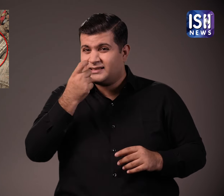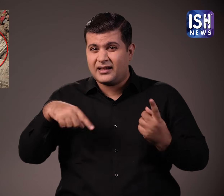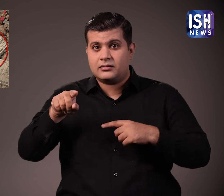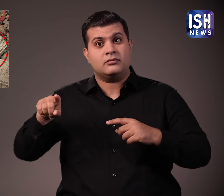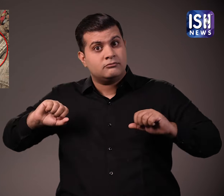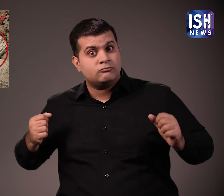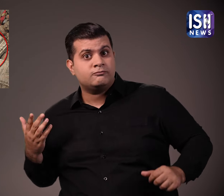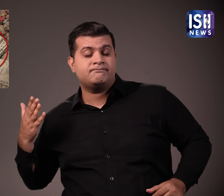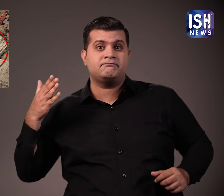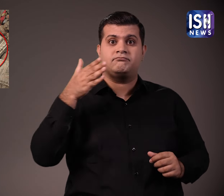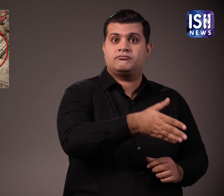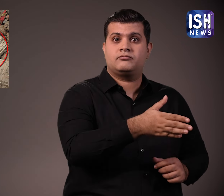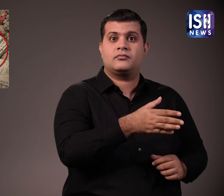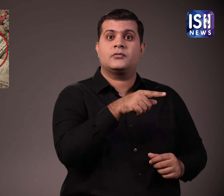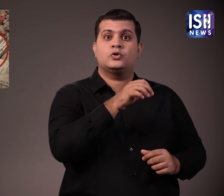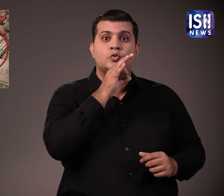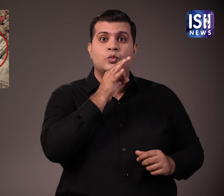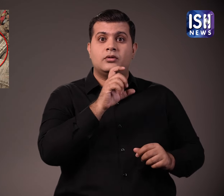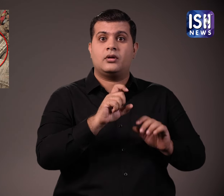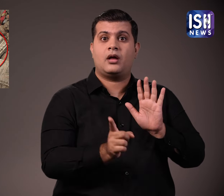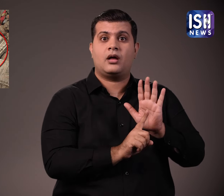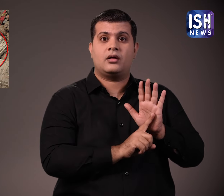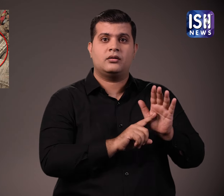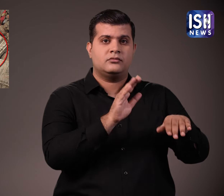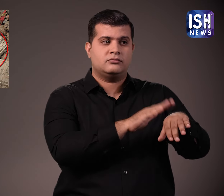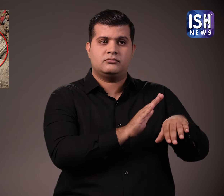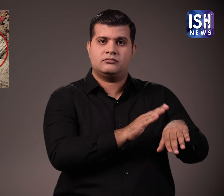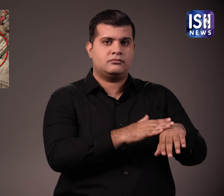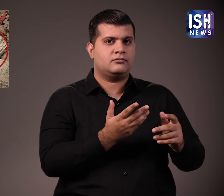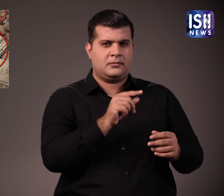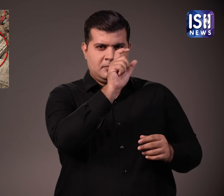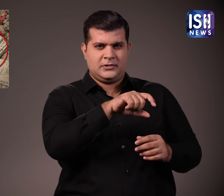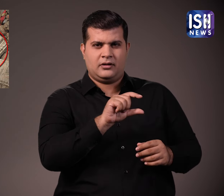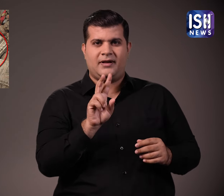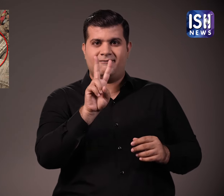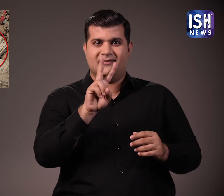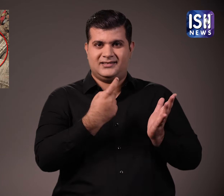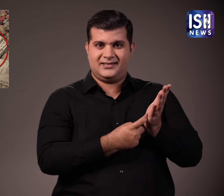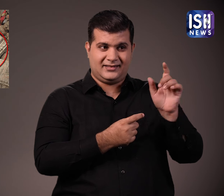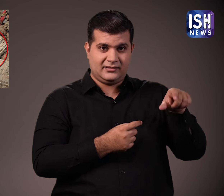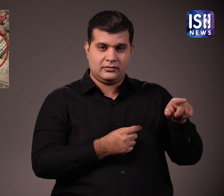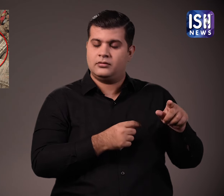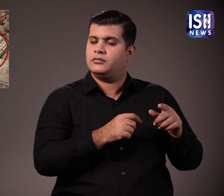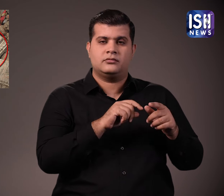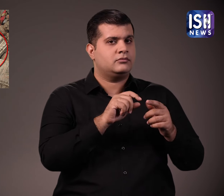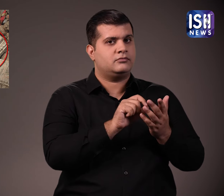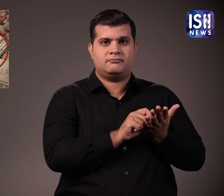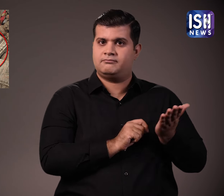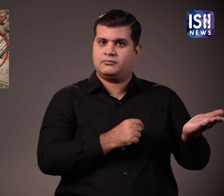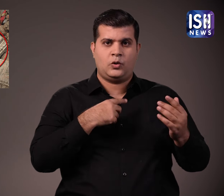के महराज सहेब सूरत कलेक्टर विजय रावल के दफ्तर पहुंचे और पावागड में